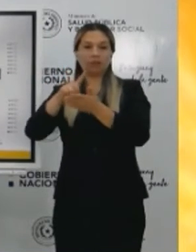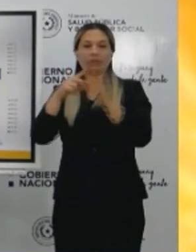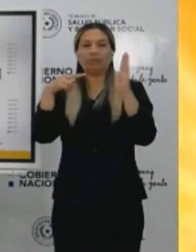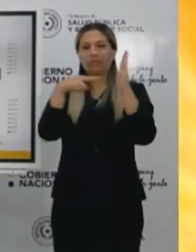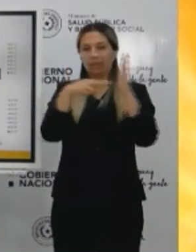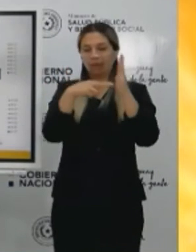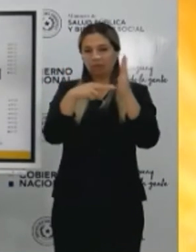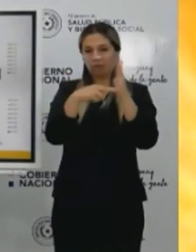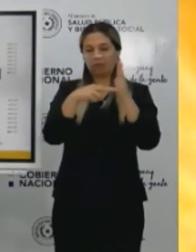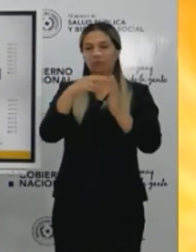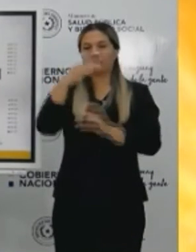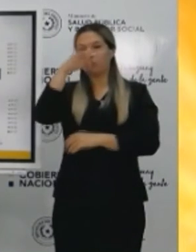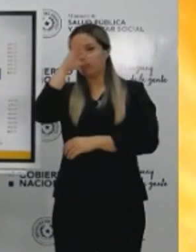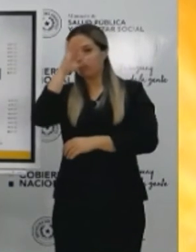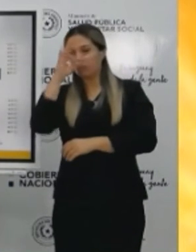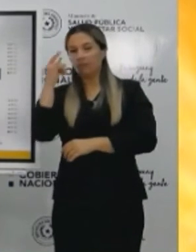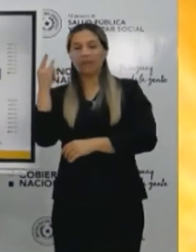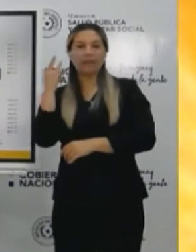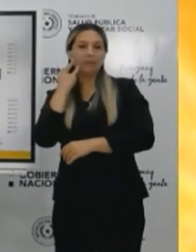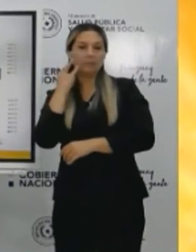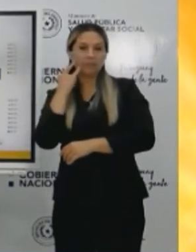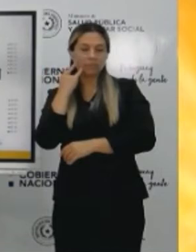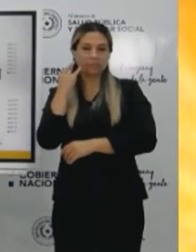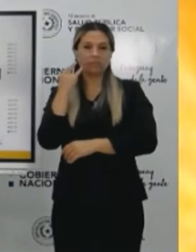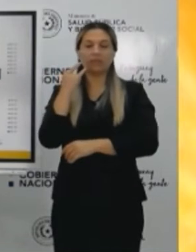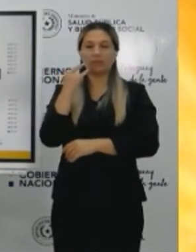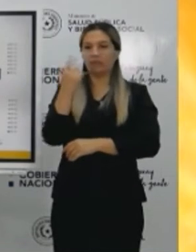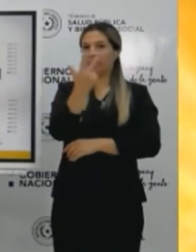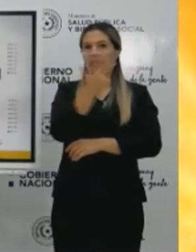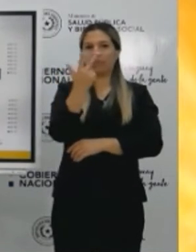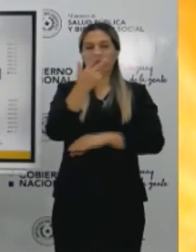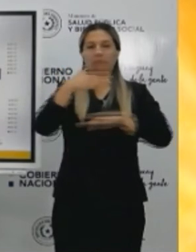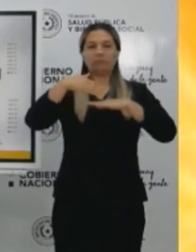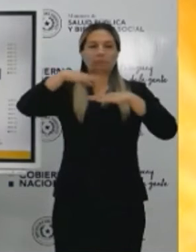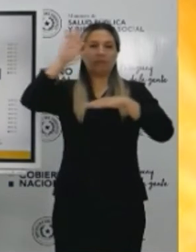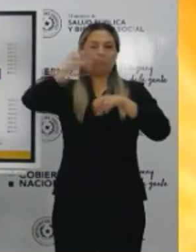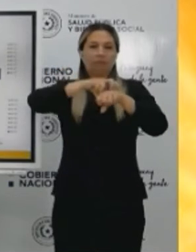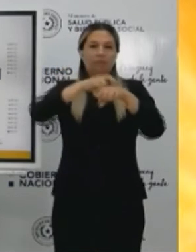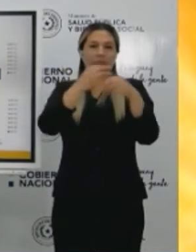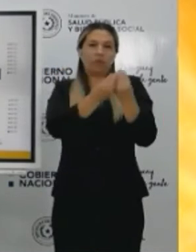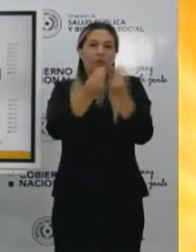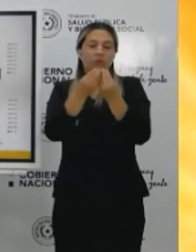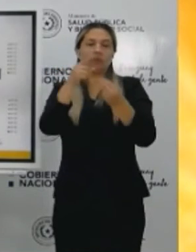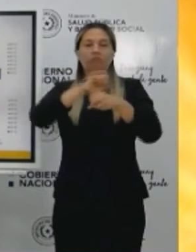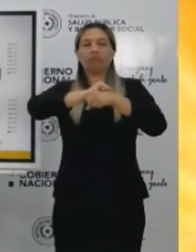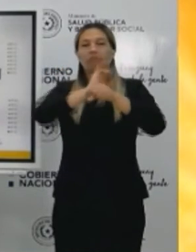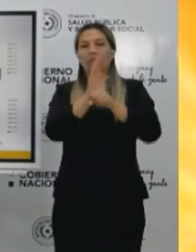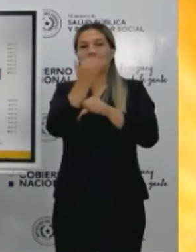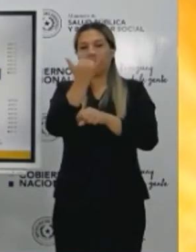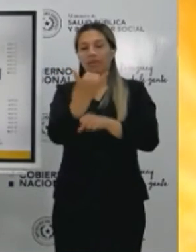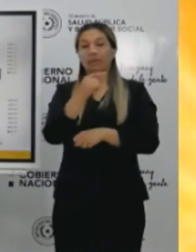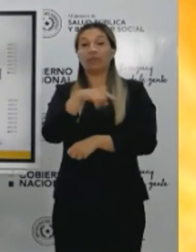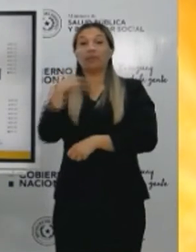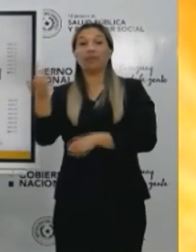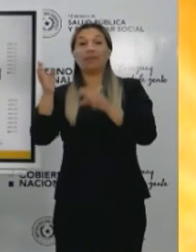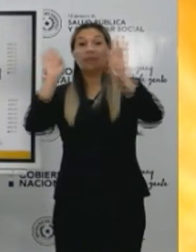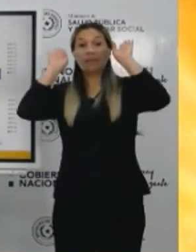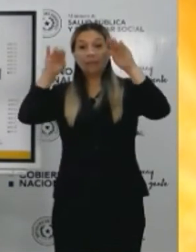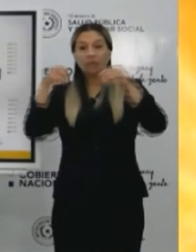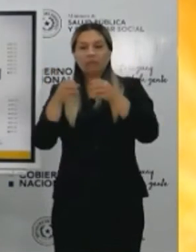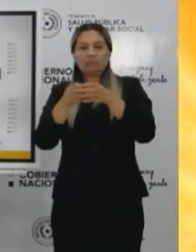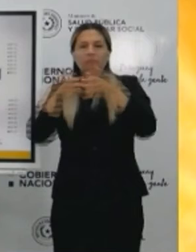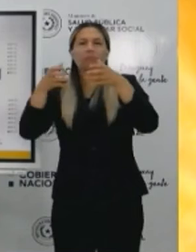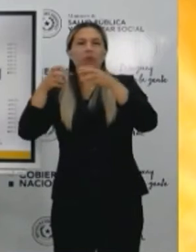Lorenzo, Luque, Capiental, muy en particular. La Mare tiene un estacionamiento en este momento, pero también tuvo un aumento